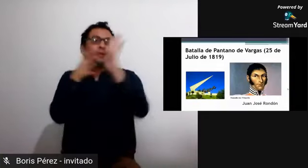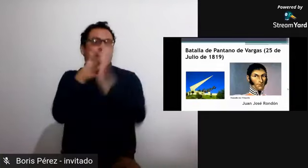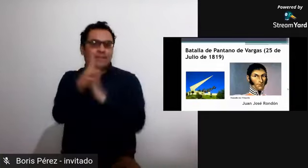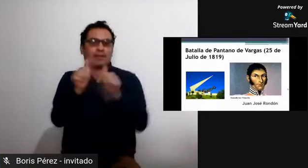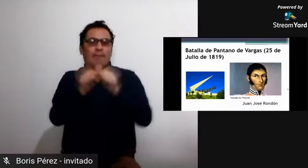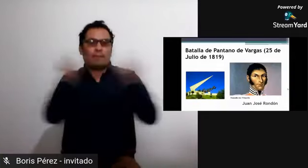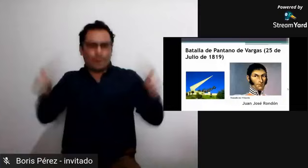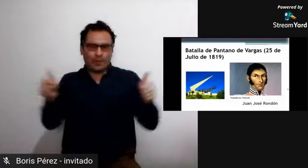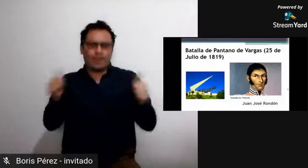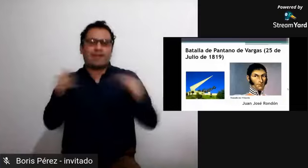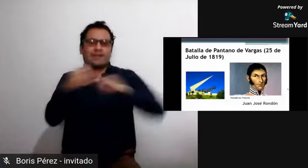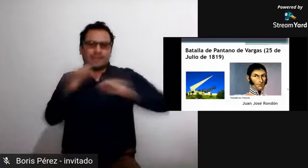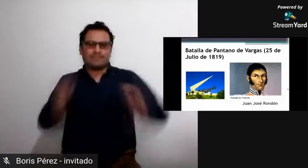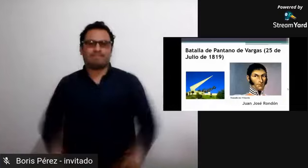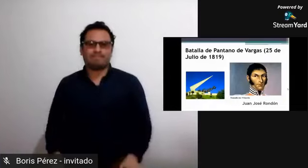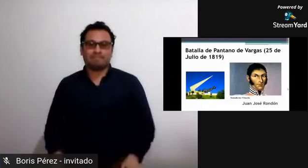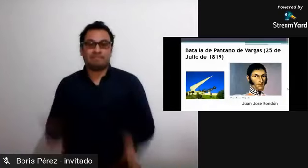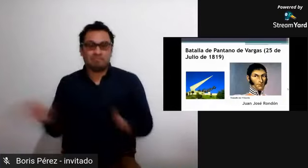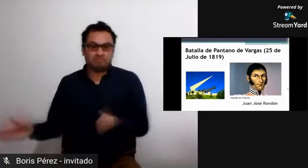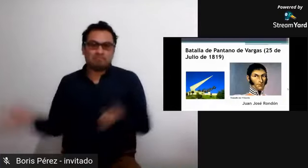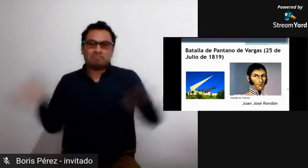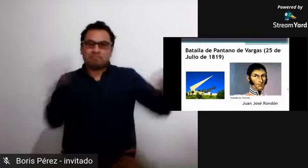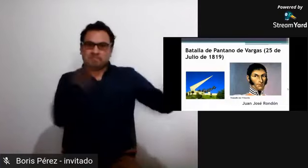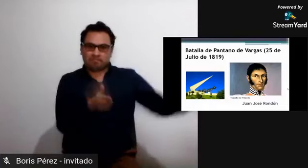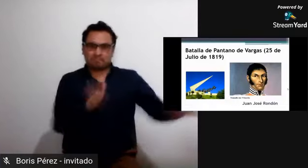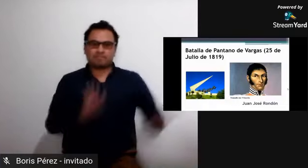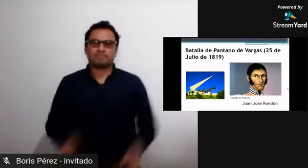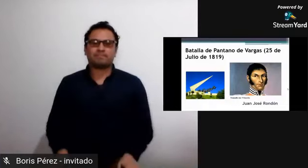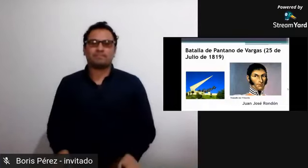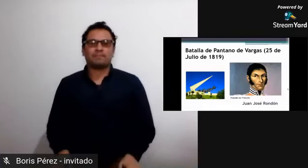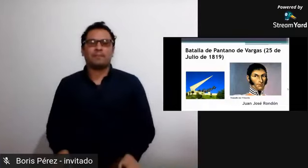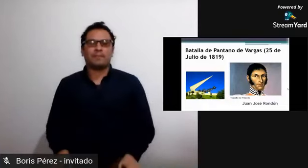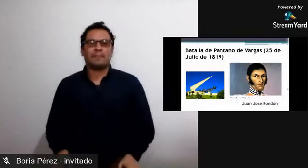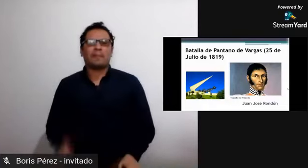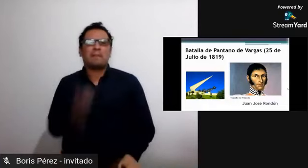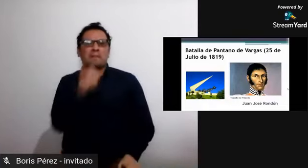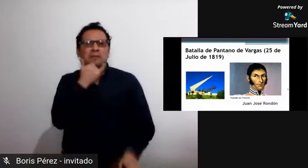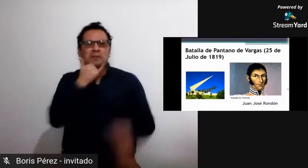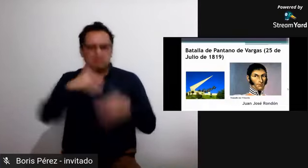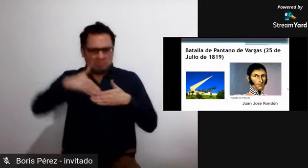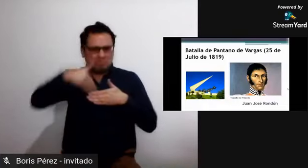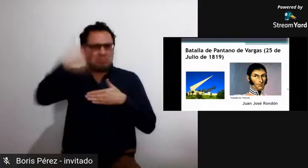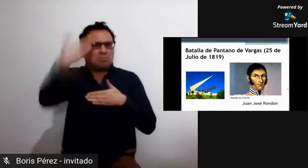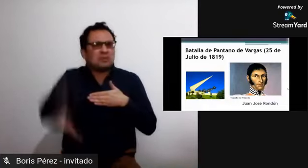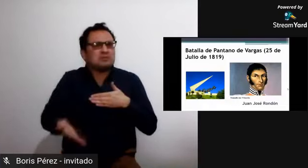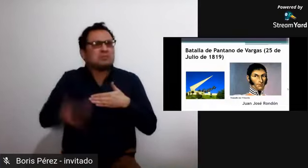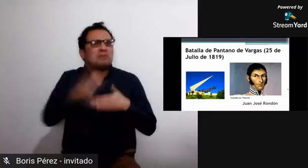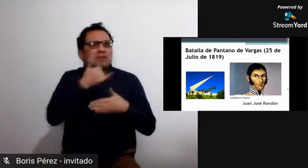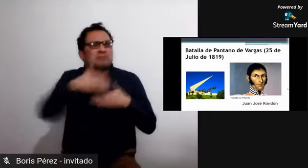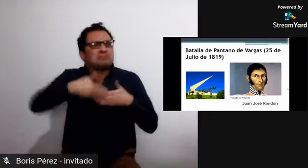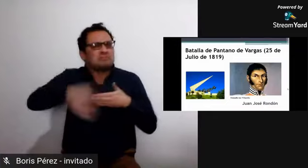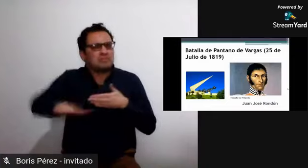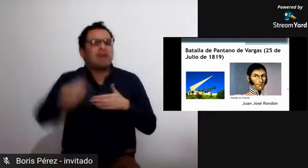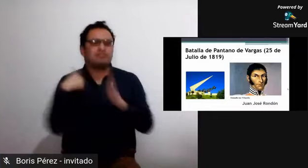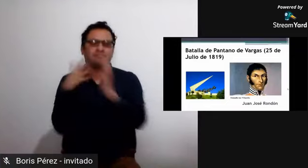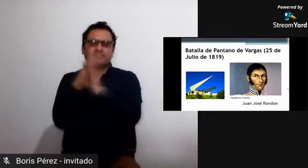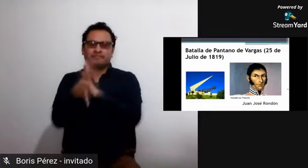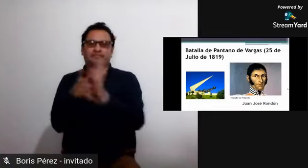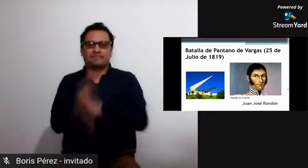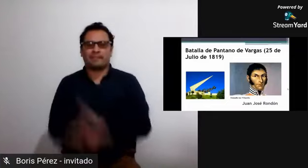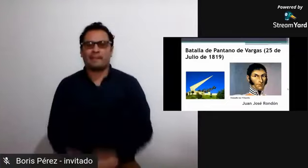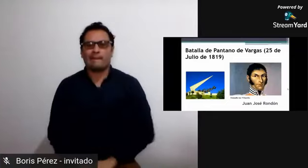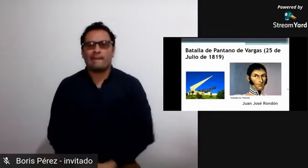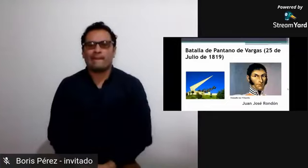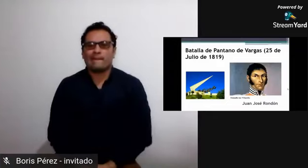solamente de estos tres, de estas tres personas negras, sino que decimos que son tres personas sobresalientes para los procesos de